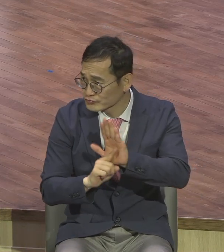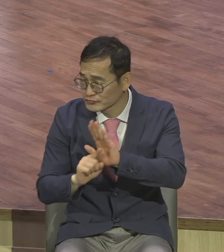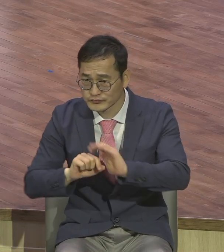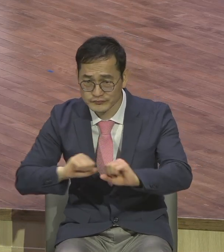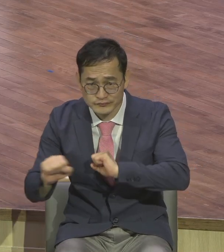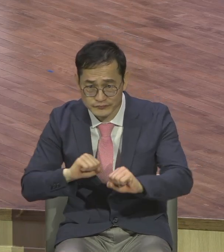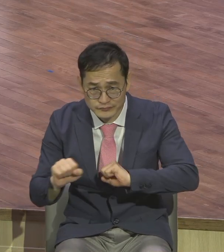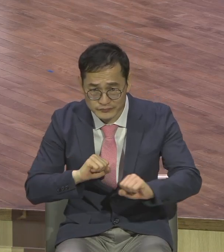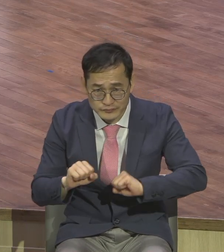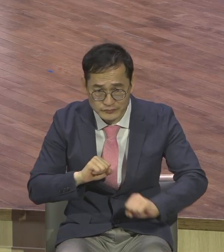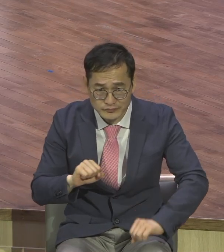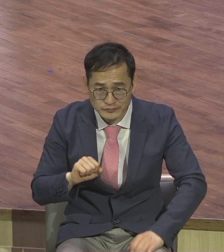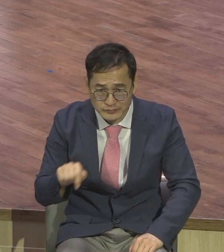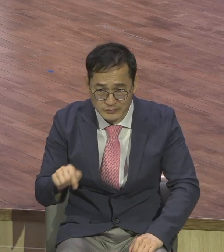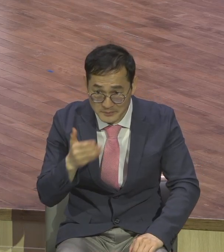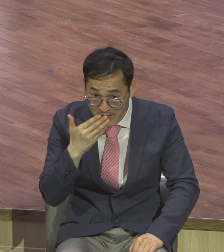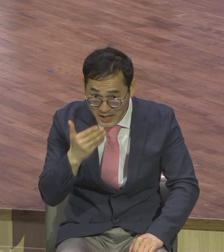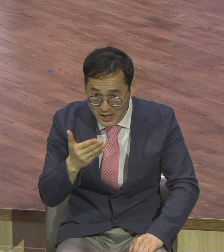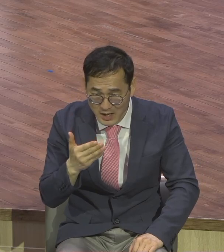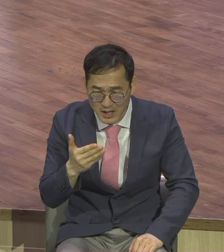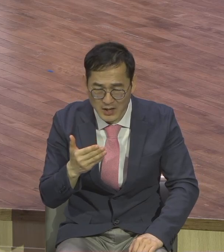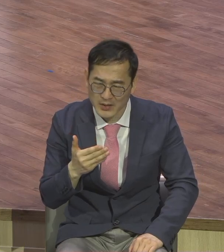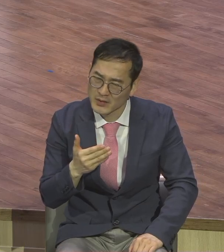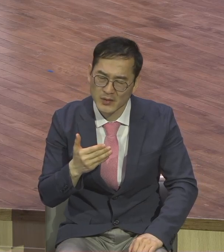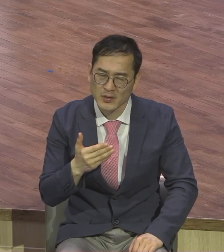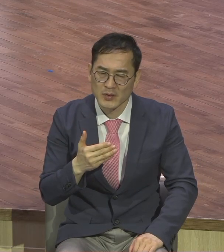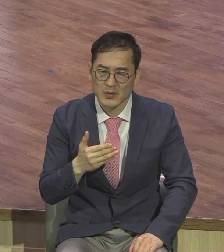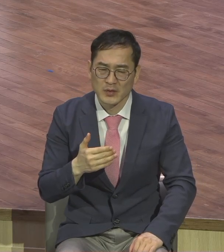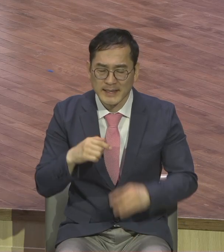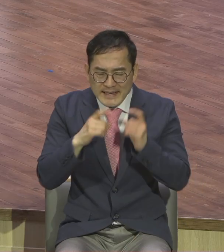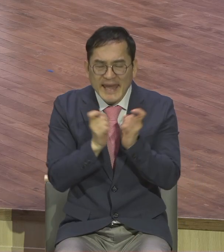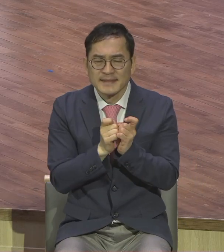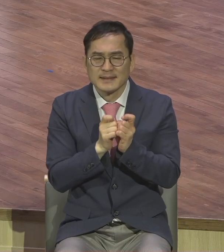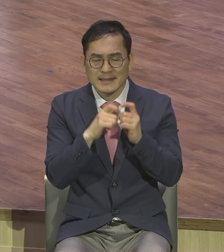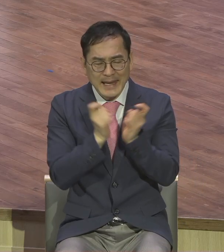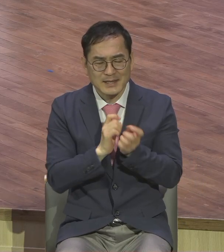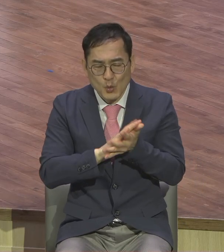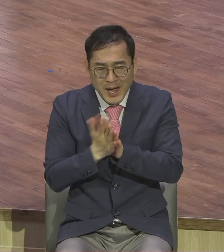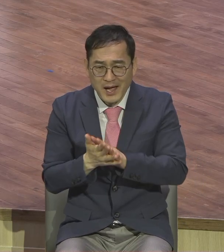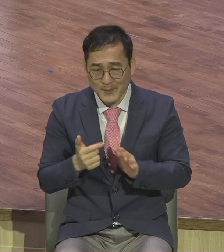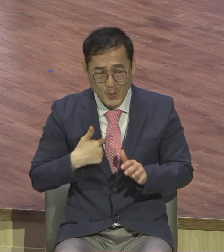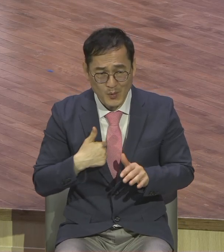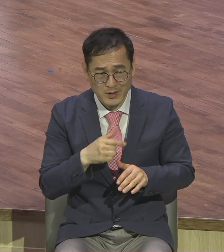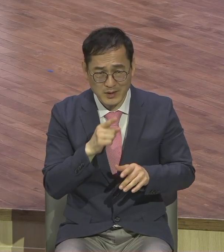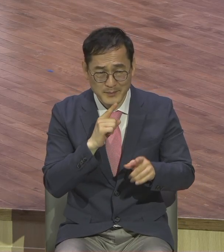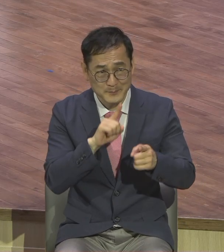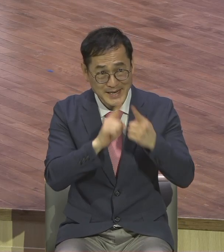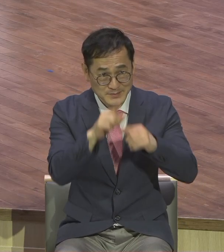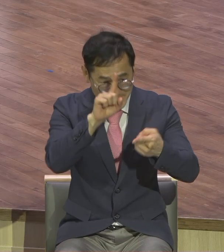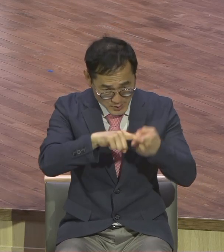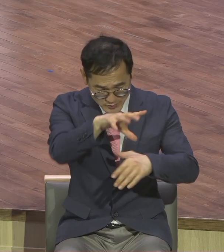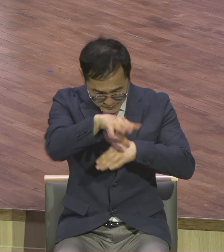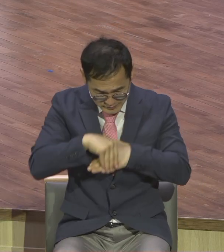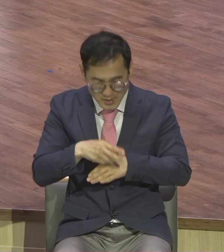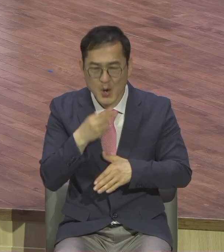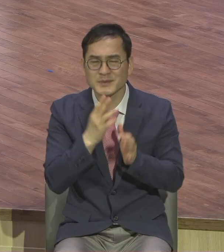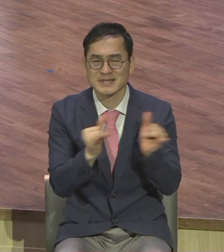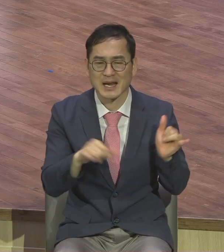개인화가 안된 사람은 그런 식으로 계산합니다. 세상 상식으로 하나님은 하나님은 능치 못함이 없느니라